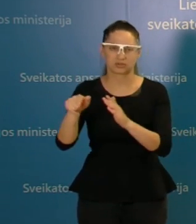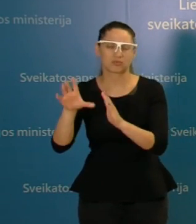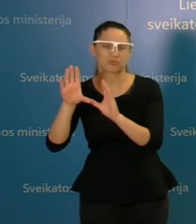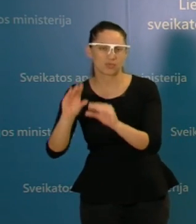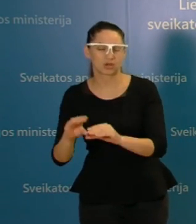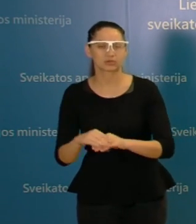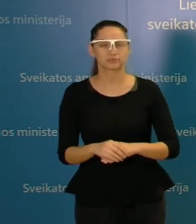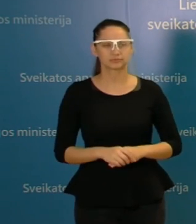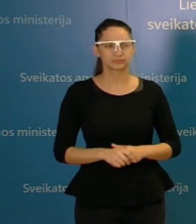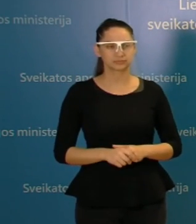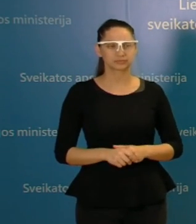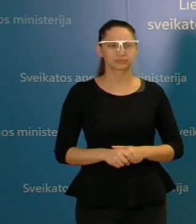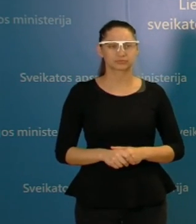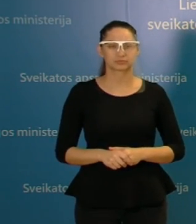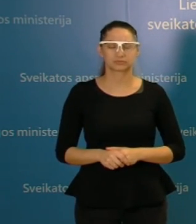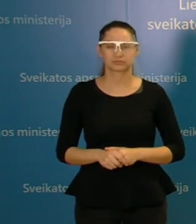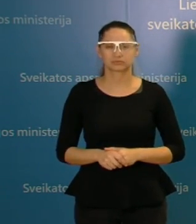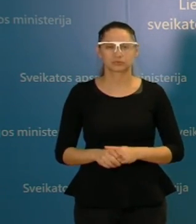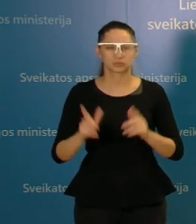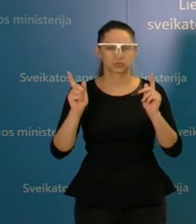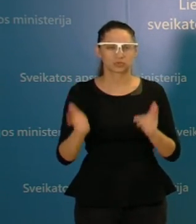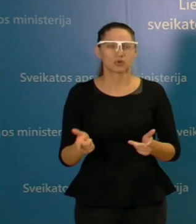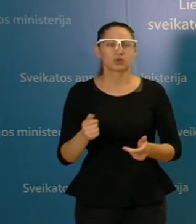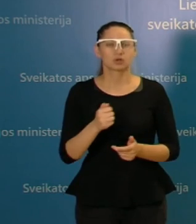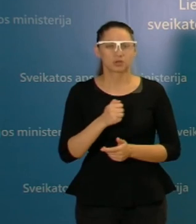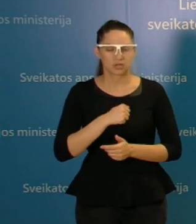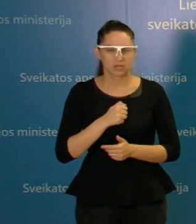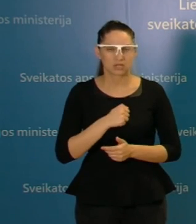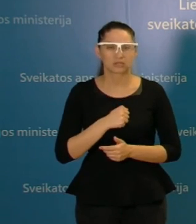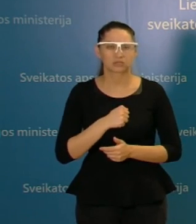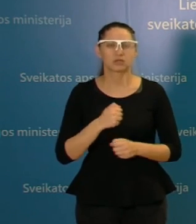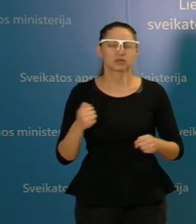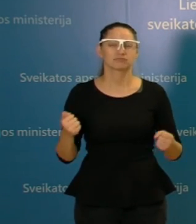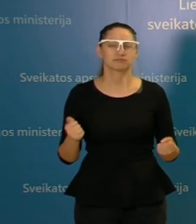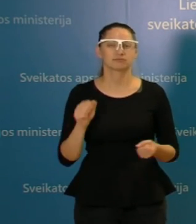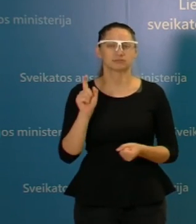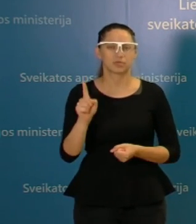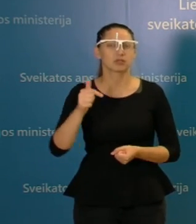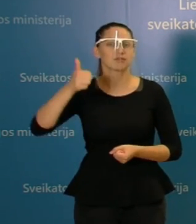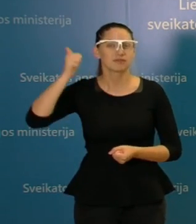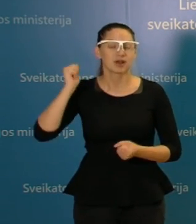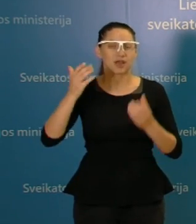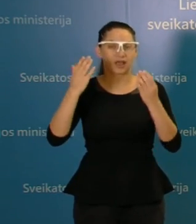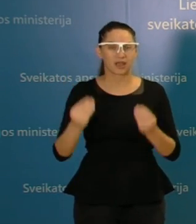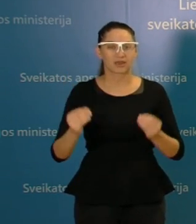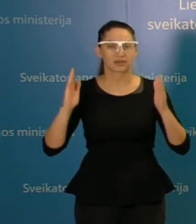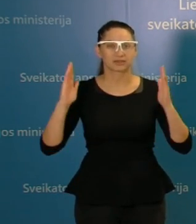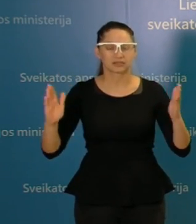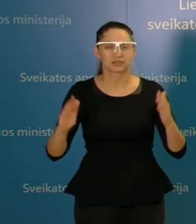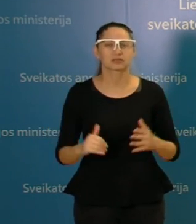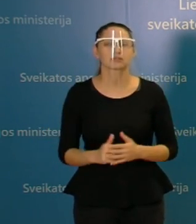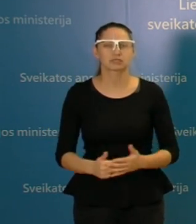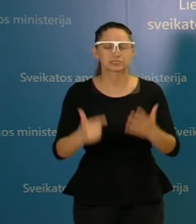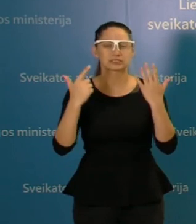Ir taip tenkan apgalėstaujant ir tikrai saužuojauta pasakyti, kad vakardienai registruoti 7